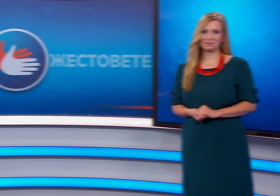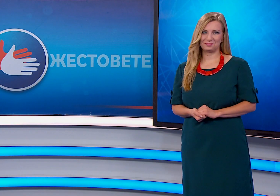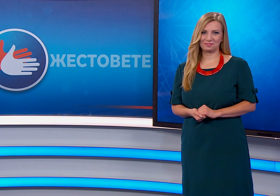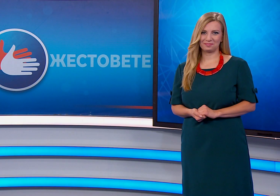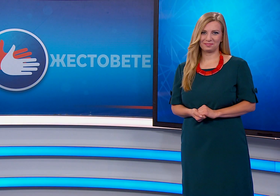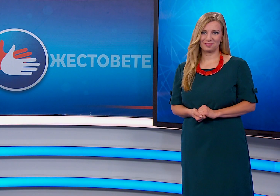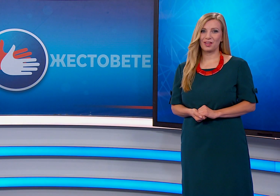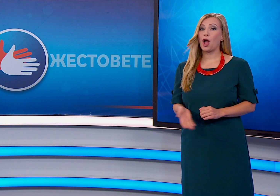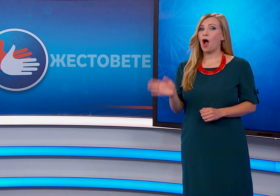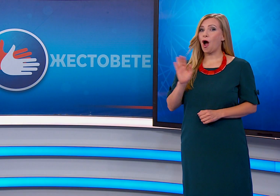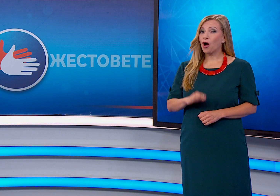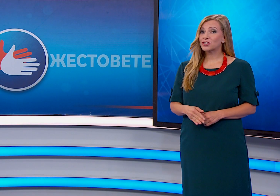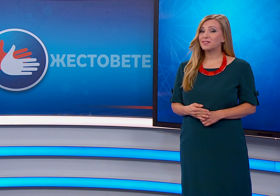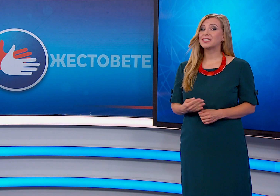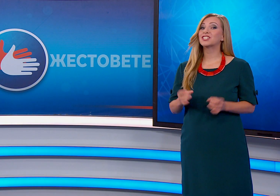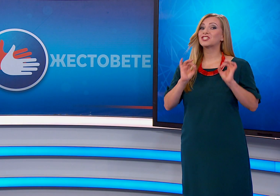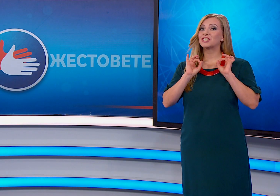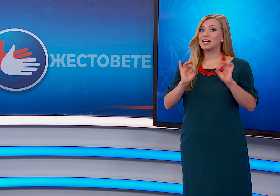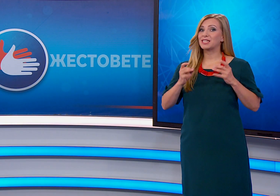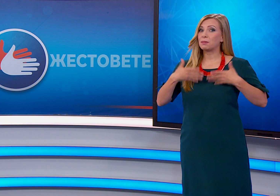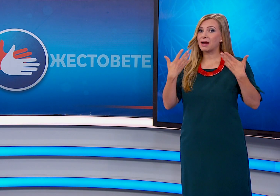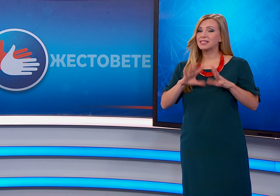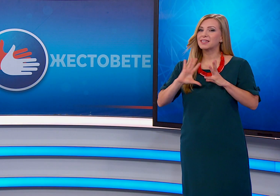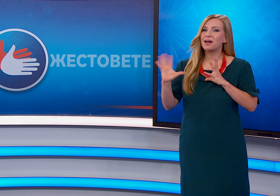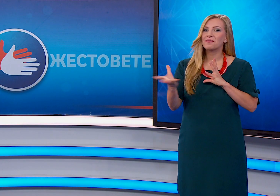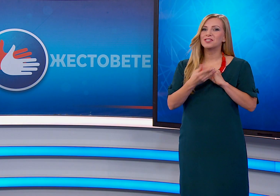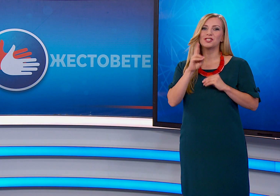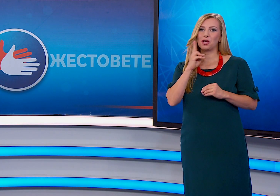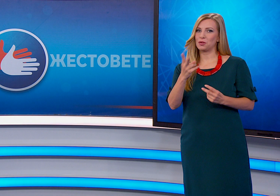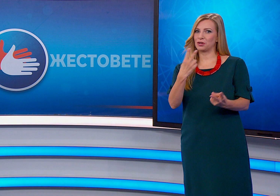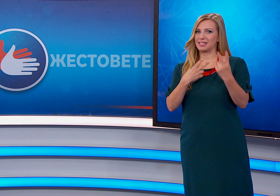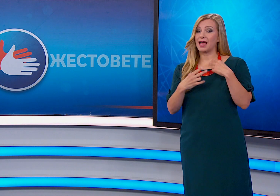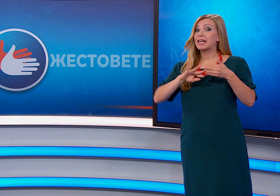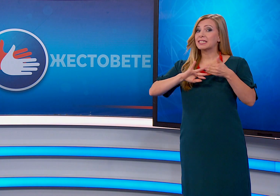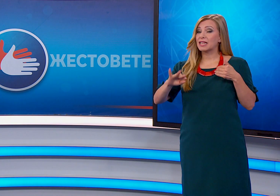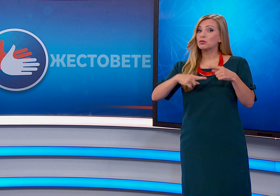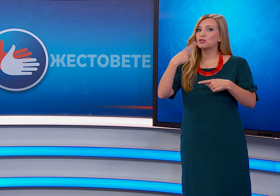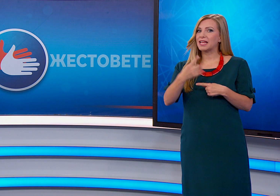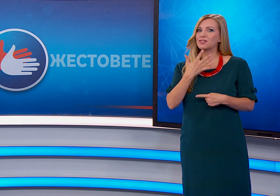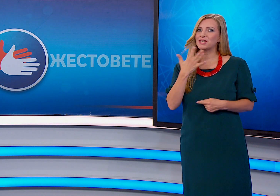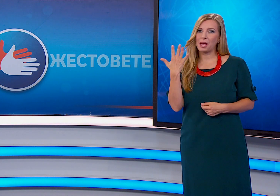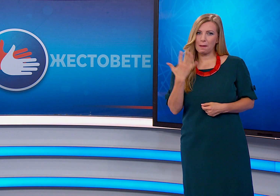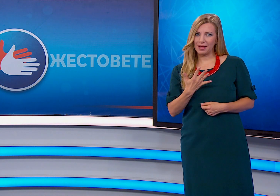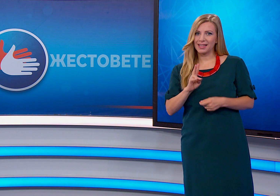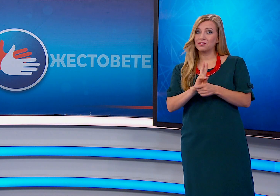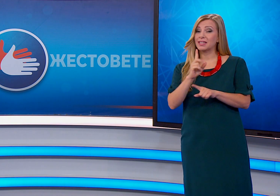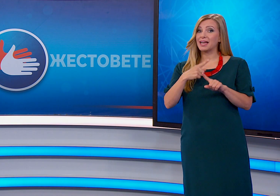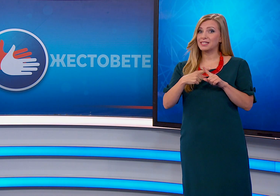Още веднъж честит празник на всички глухи зрители. Разделяме се до следващият петък в 12.30 часа